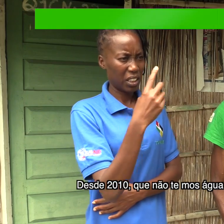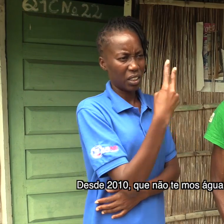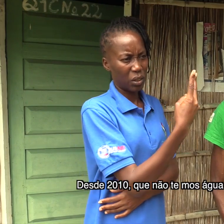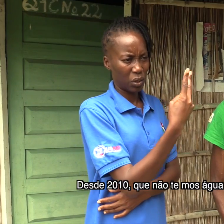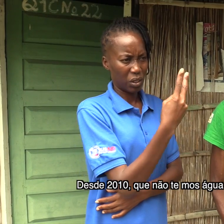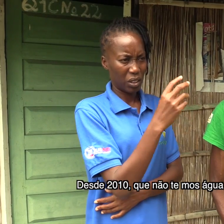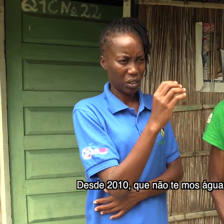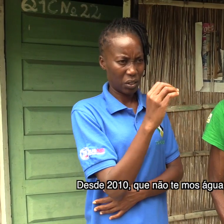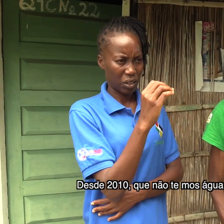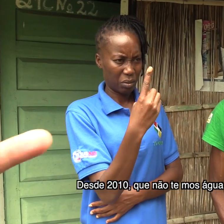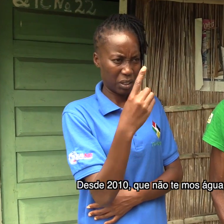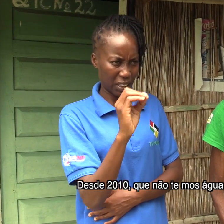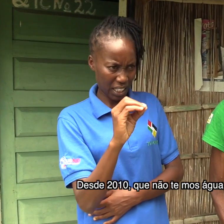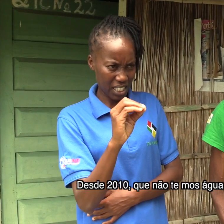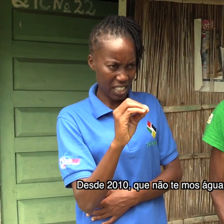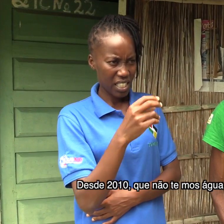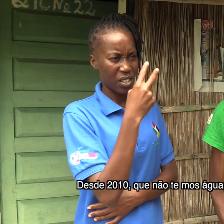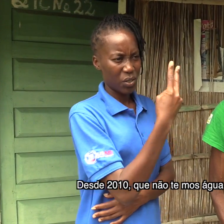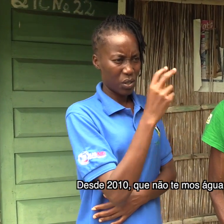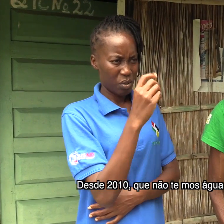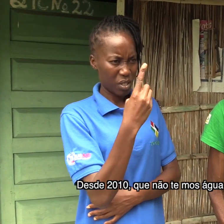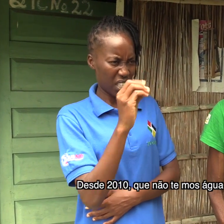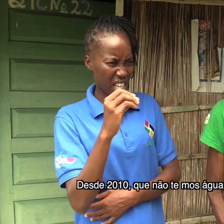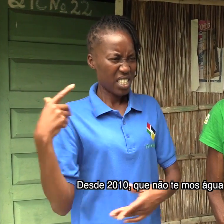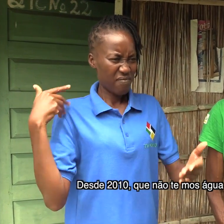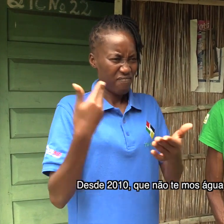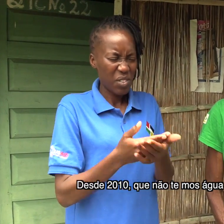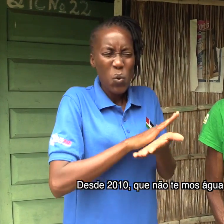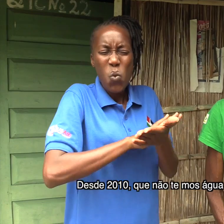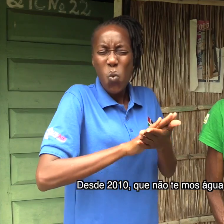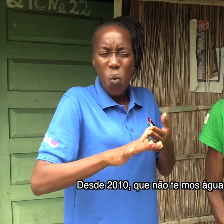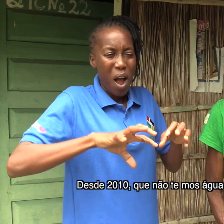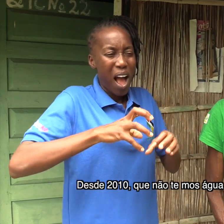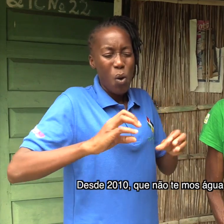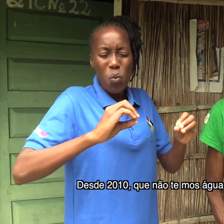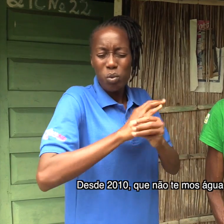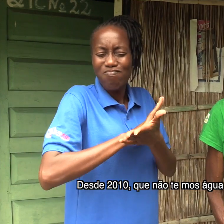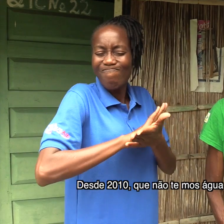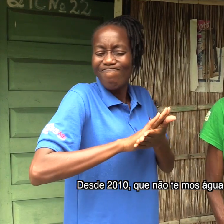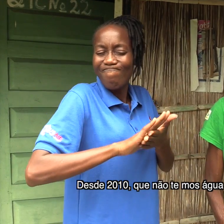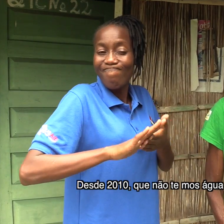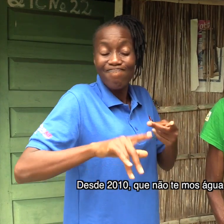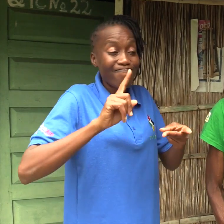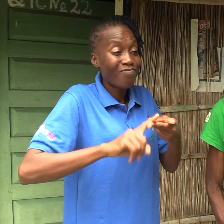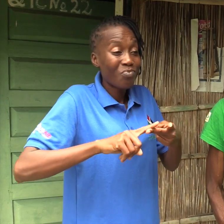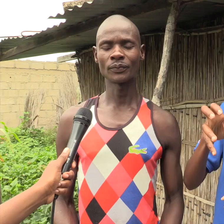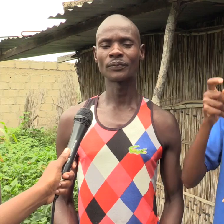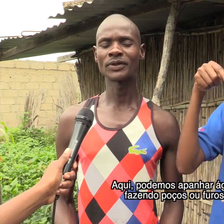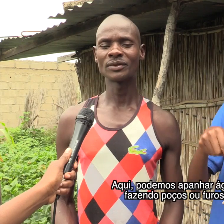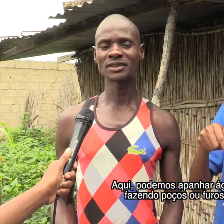tínhamos água, não tínhamos água, nem poços também não tínhamos. Podemos